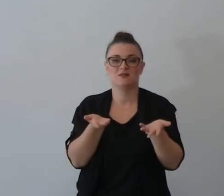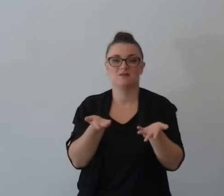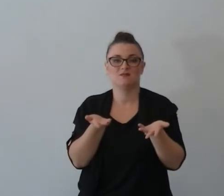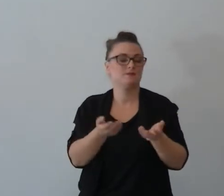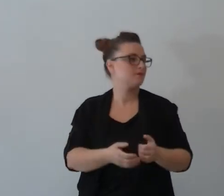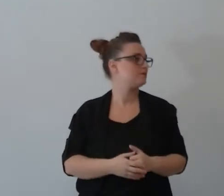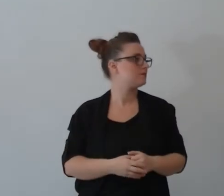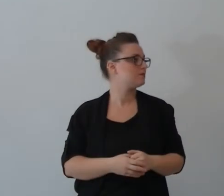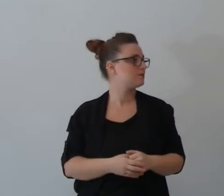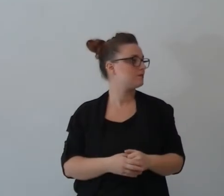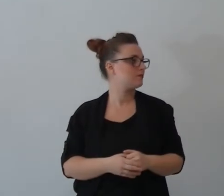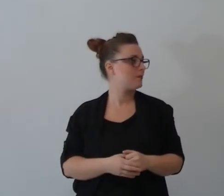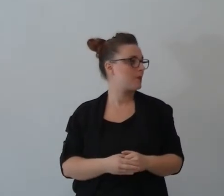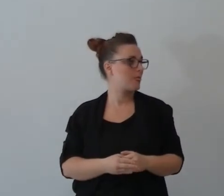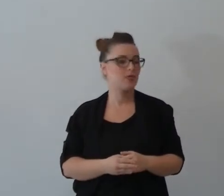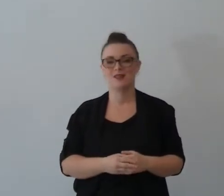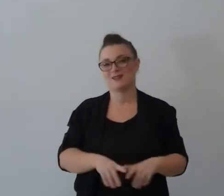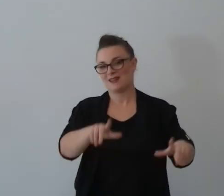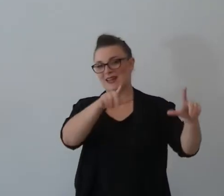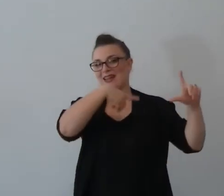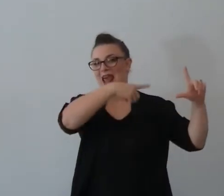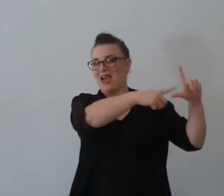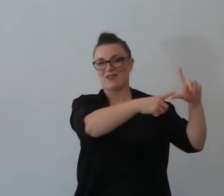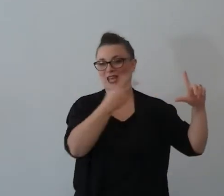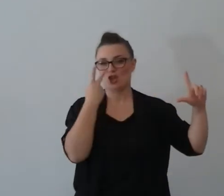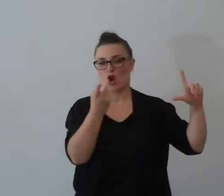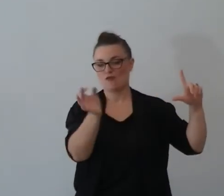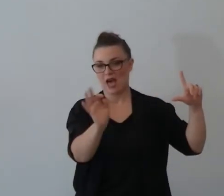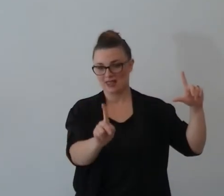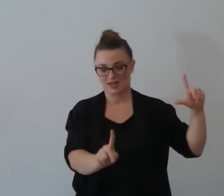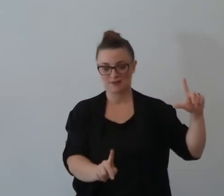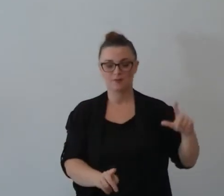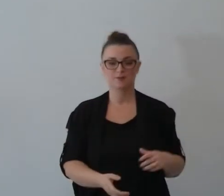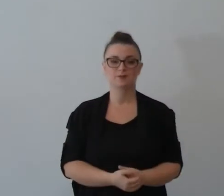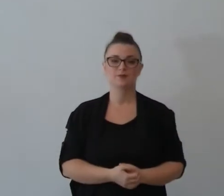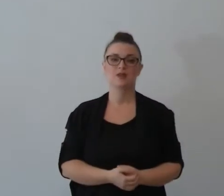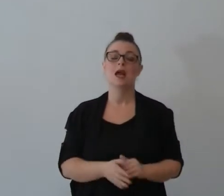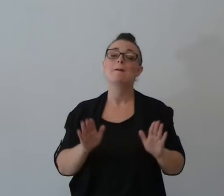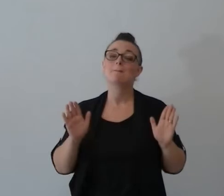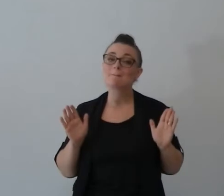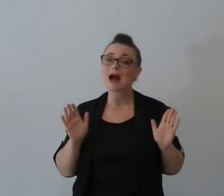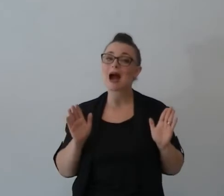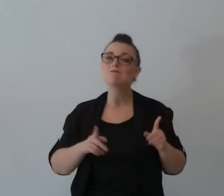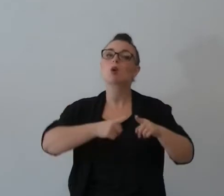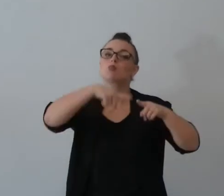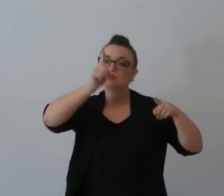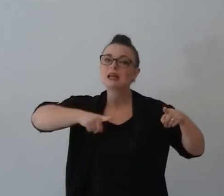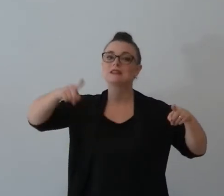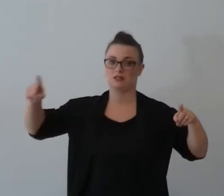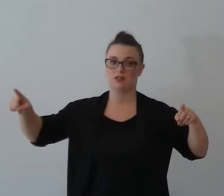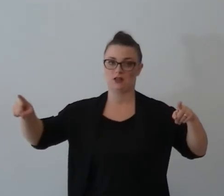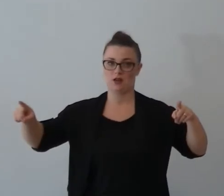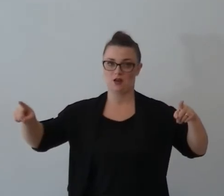grafici da mostrarti perché non li ho troppati ma statisticamente su 100